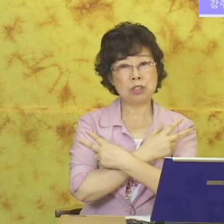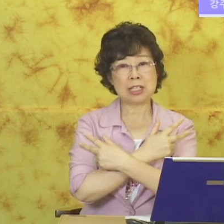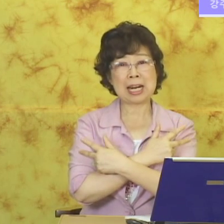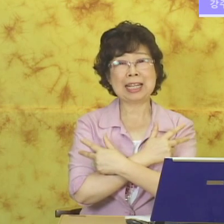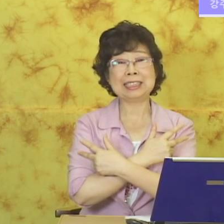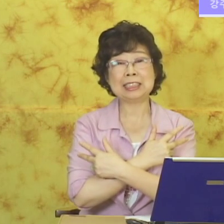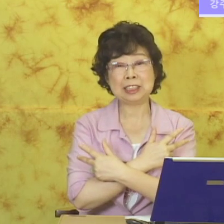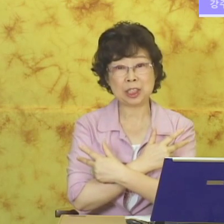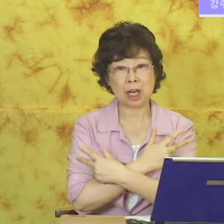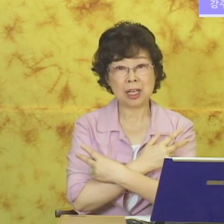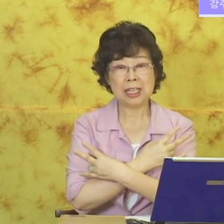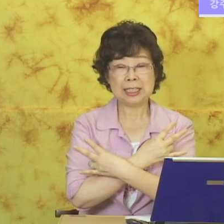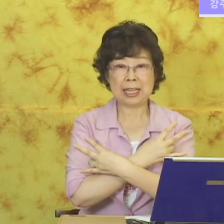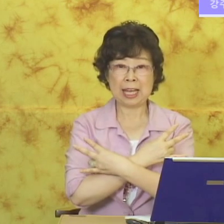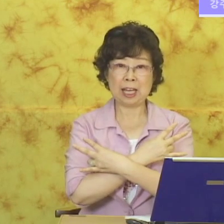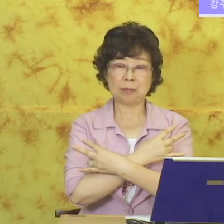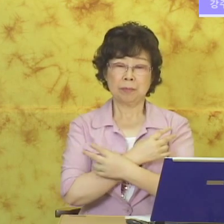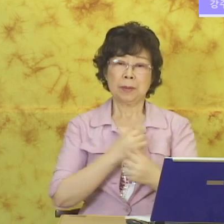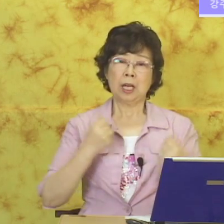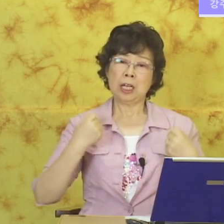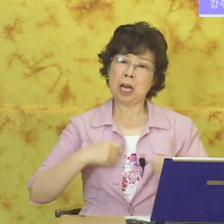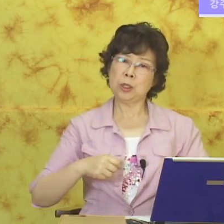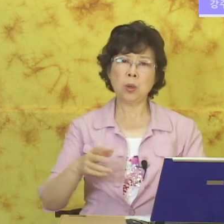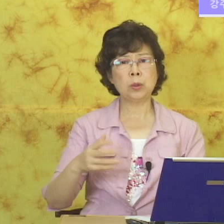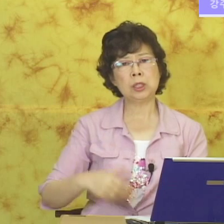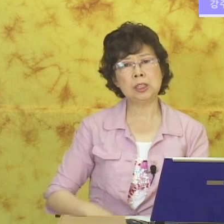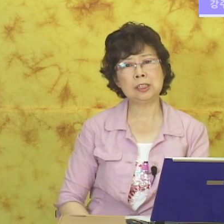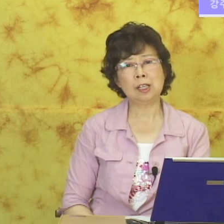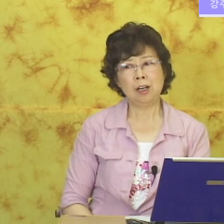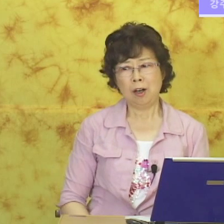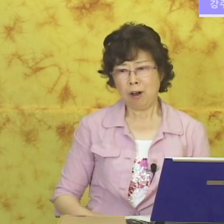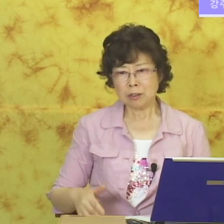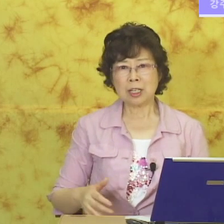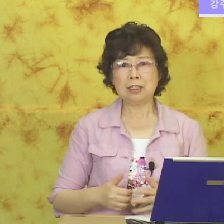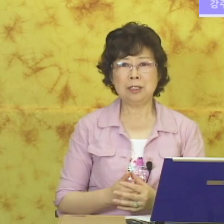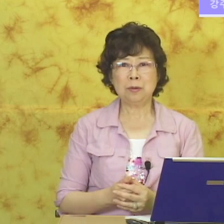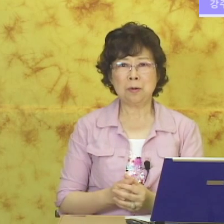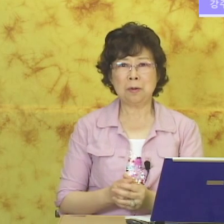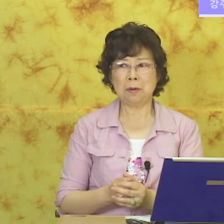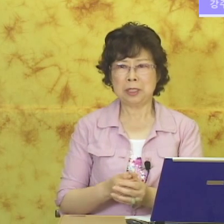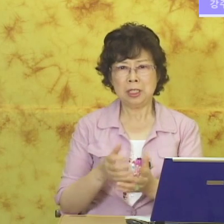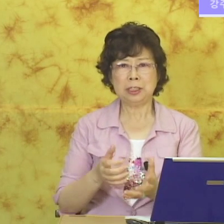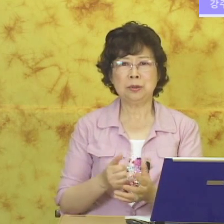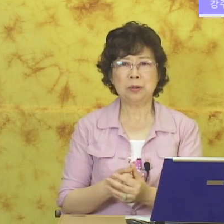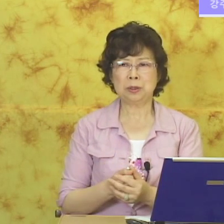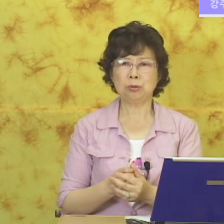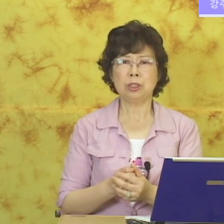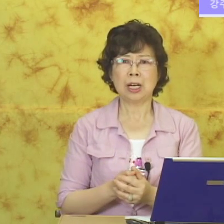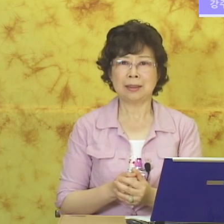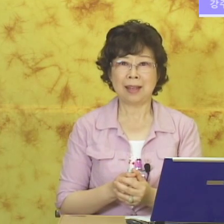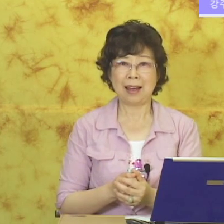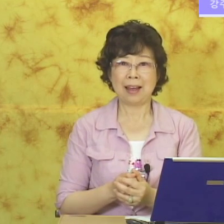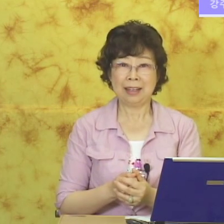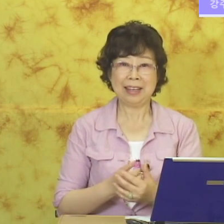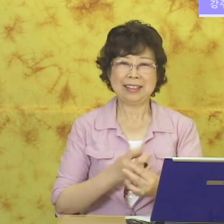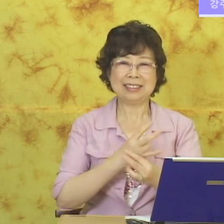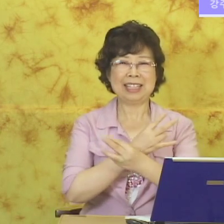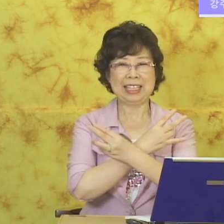숙녀 잘 안 쓰죠. 근데 야 너 오늘 어스카트 입고 힐 신고 숙녀 같다. 예. 그럴 때